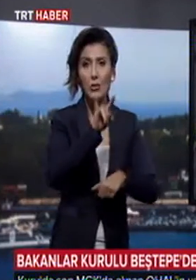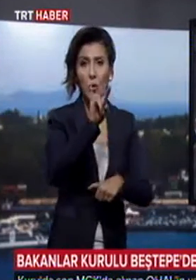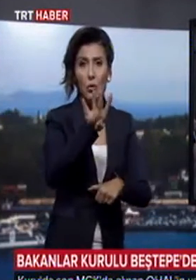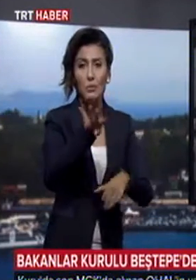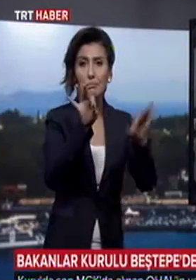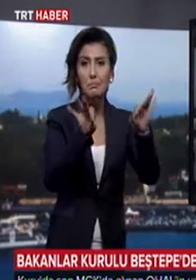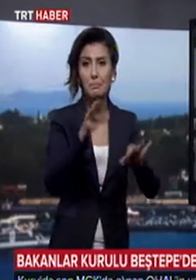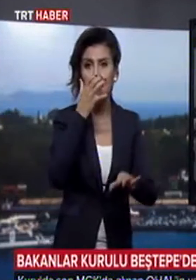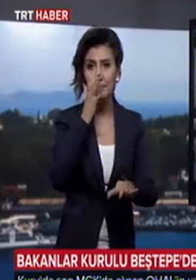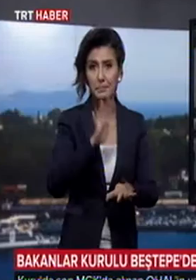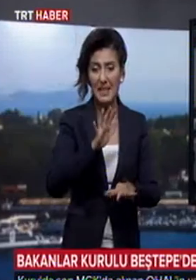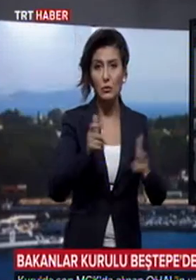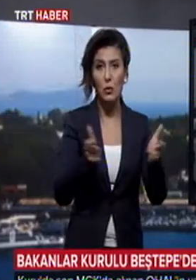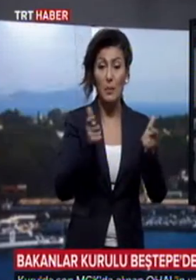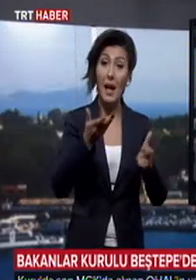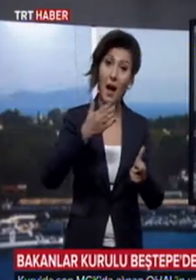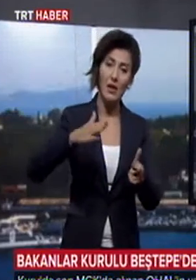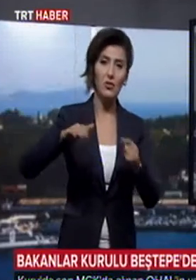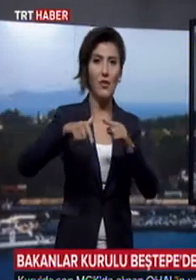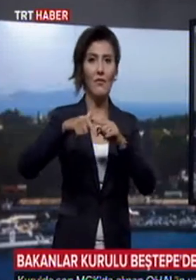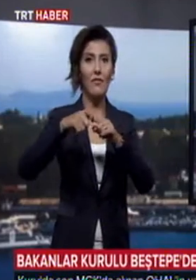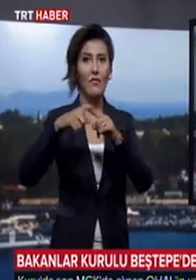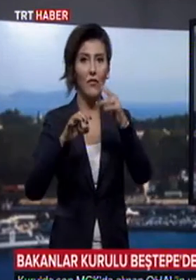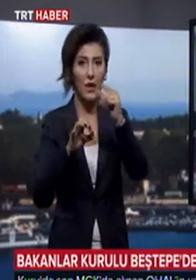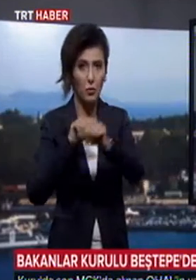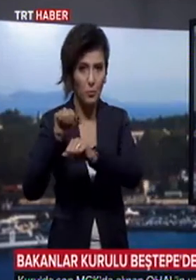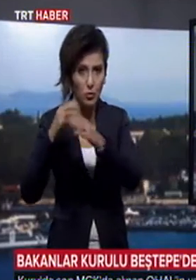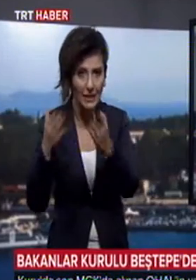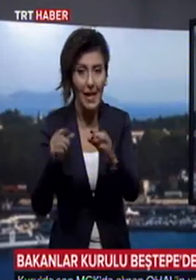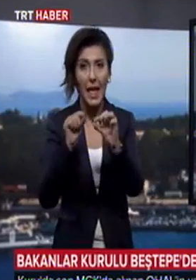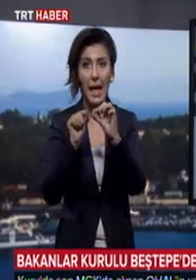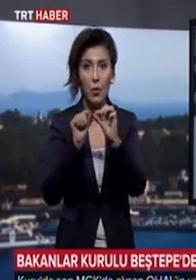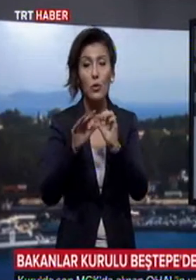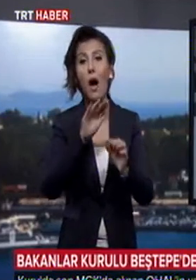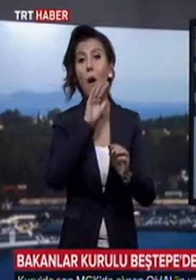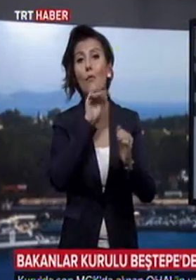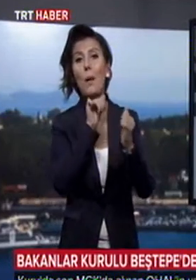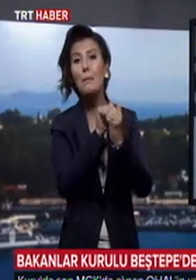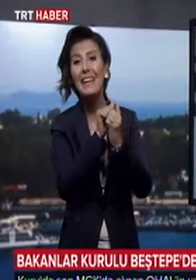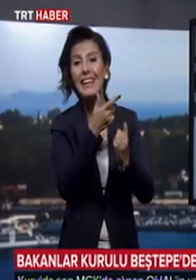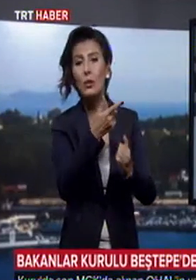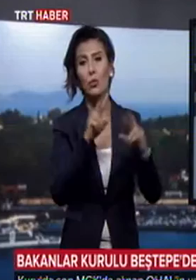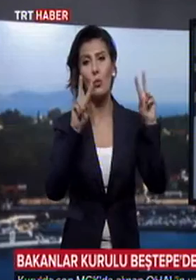başlaması beklenen toplantıda ayrıca FETÖ ile mücadele, ekonomi ve Avrupa Birliği konuları da ele alınacak.